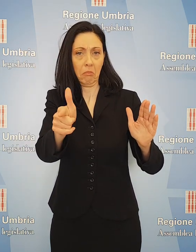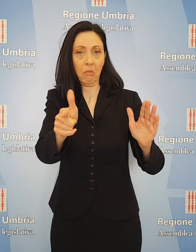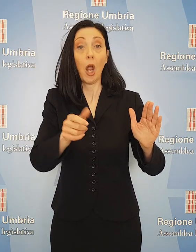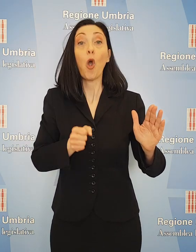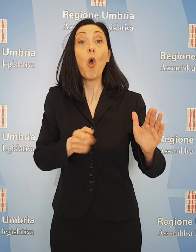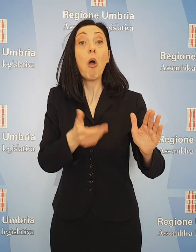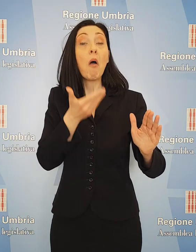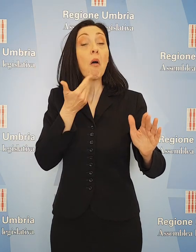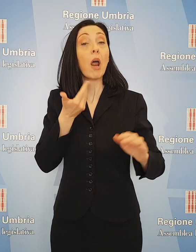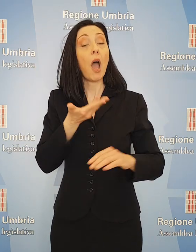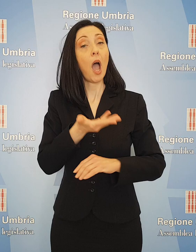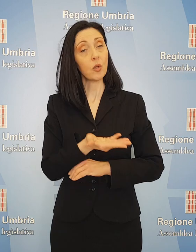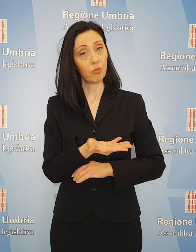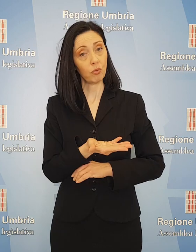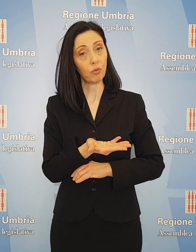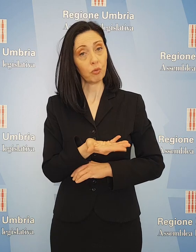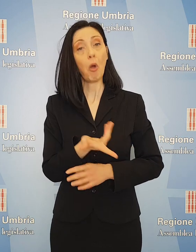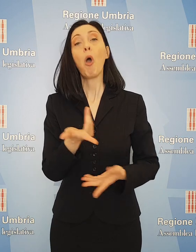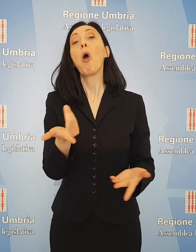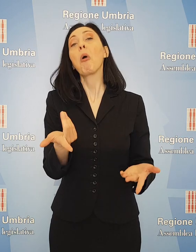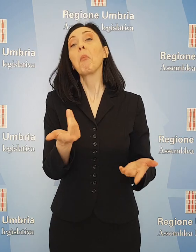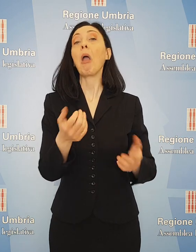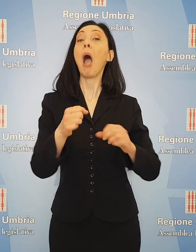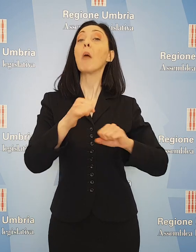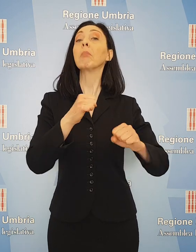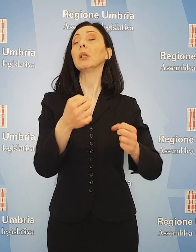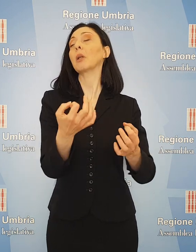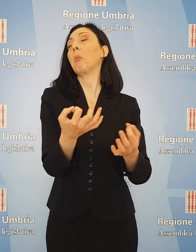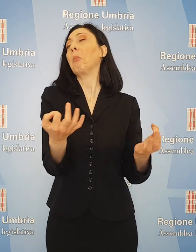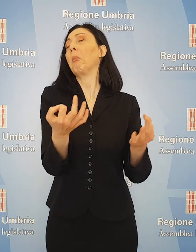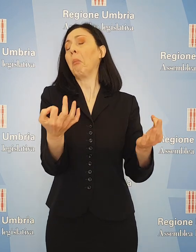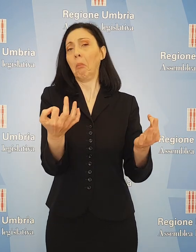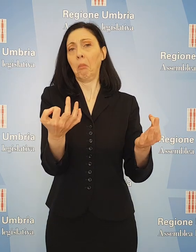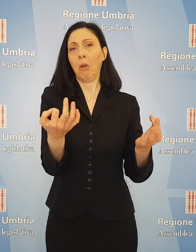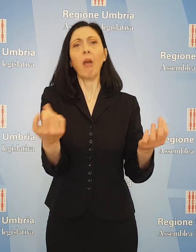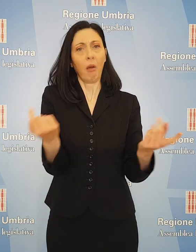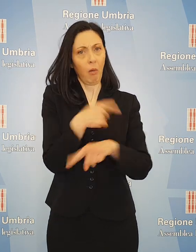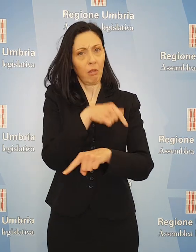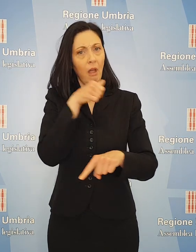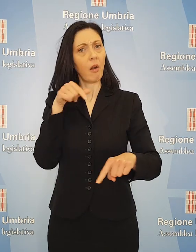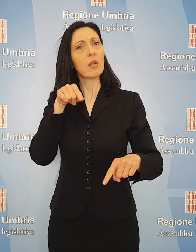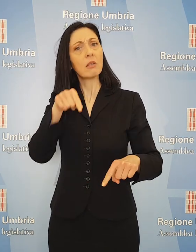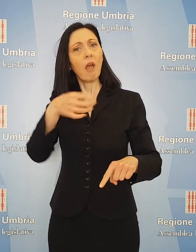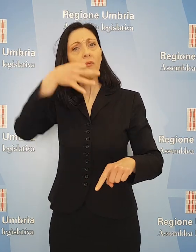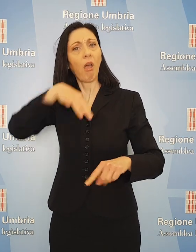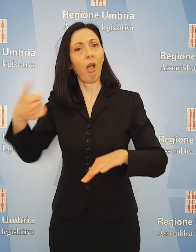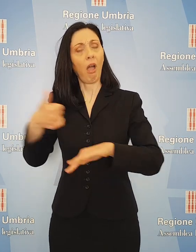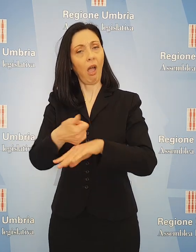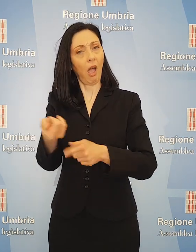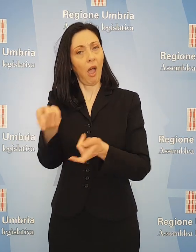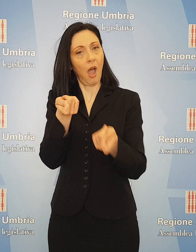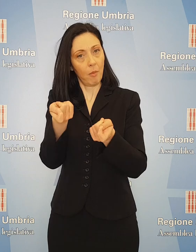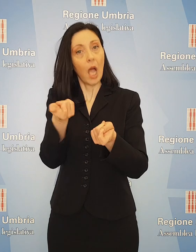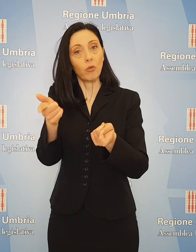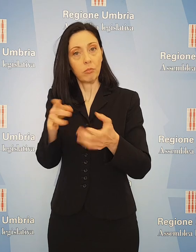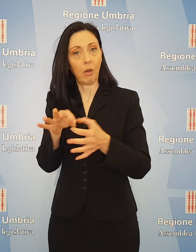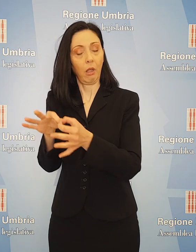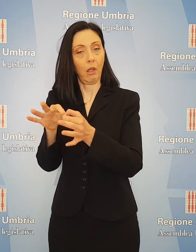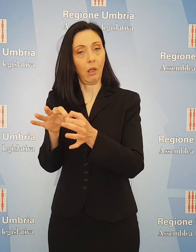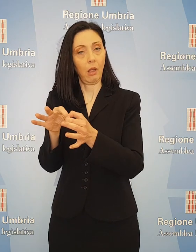Bilancio privo di coraggio, ha detto, che continua a fare ordinaria amministrazione, quando invece servirebbe capacità di governo e